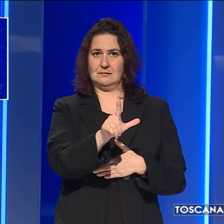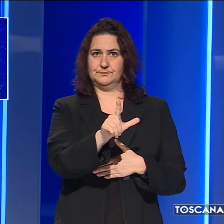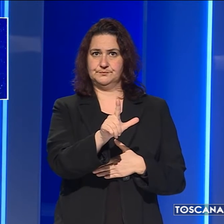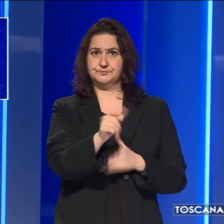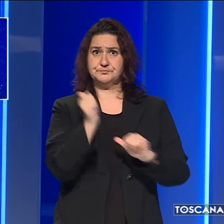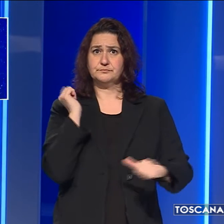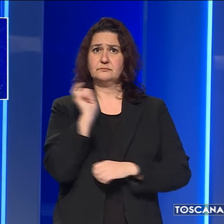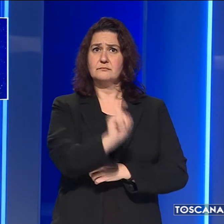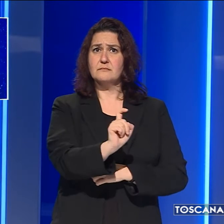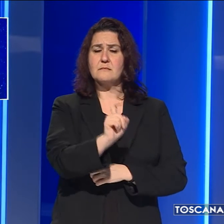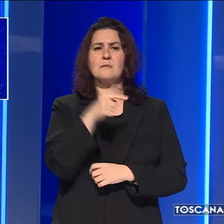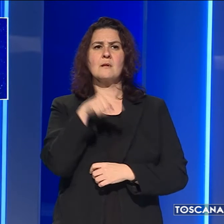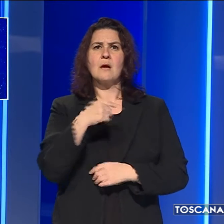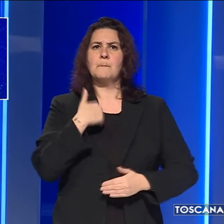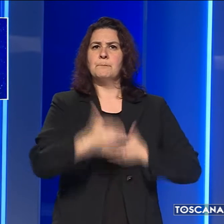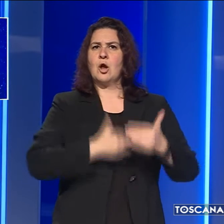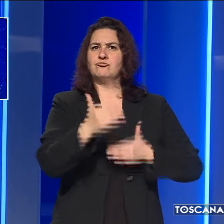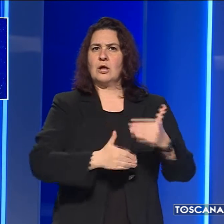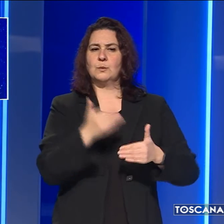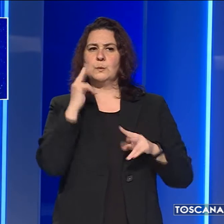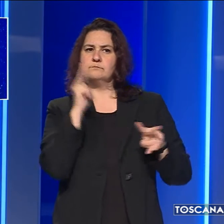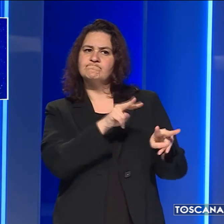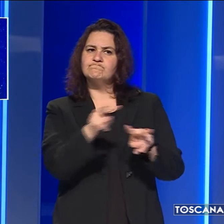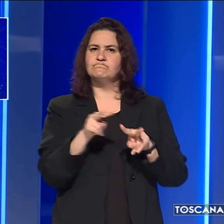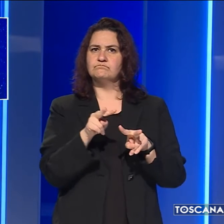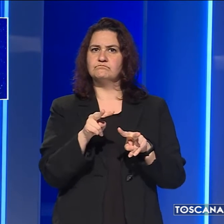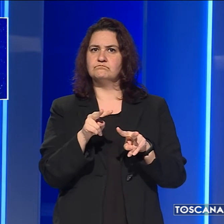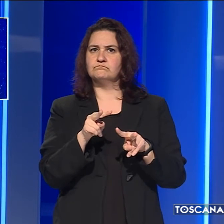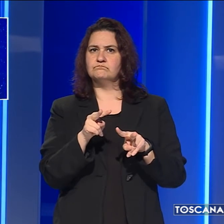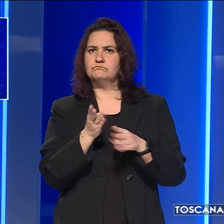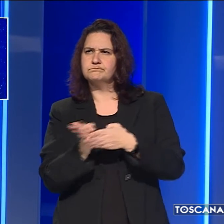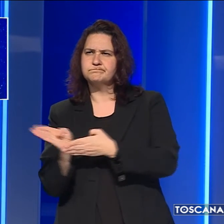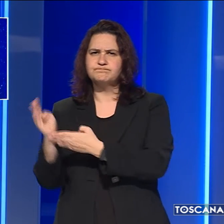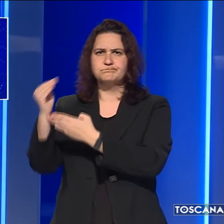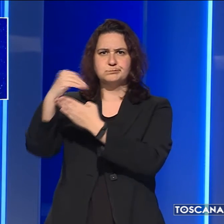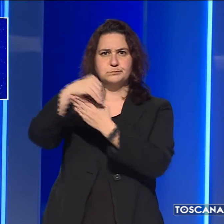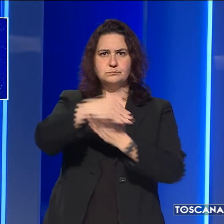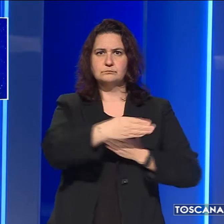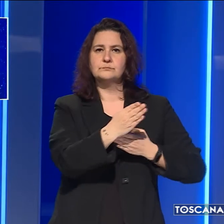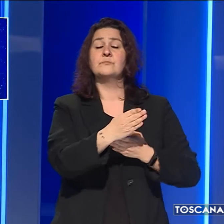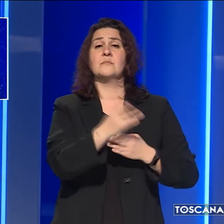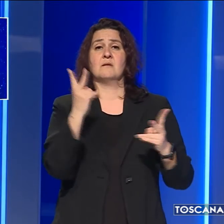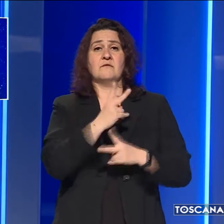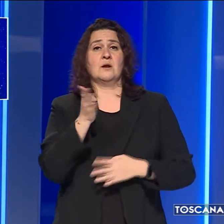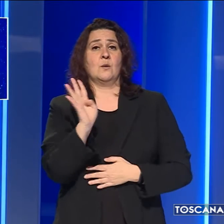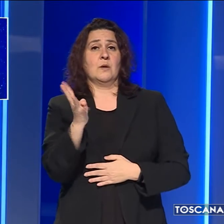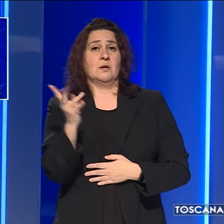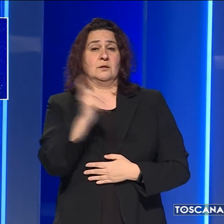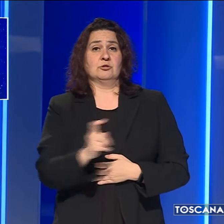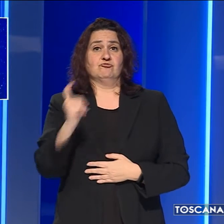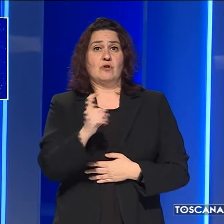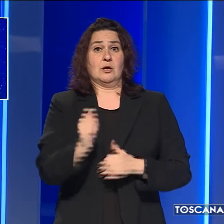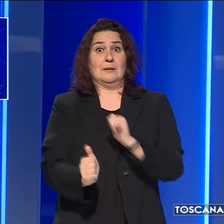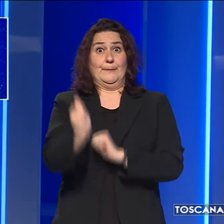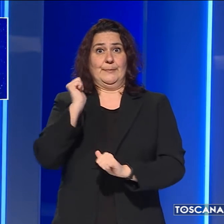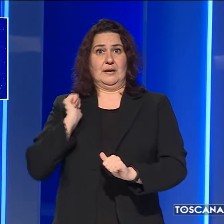attiva con le procedure per verificare il percorso, facendo trascorrere 14 giorni prima